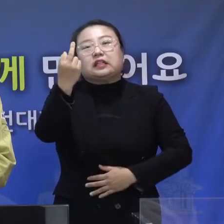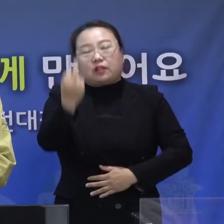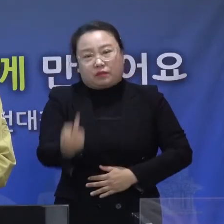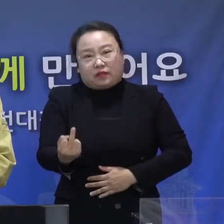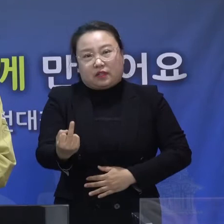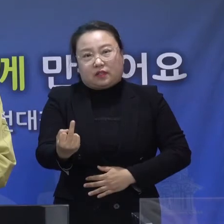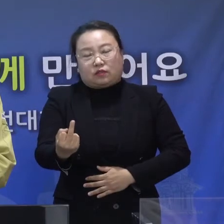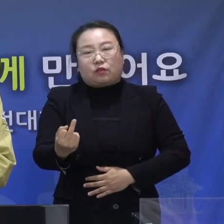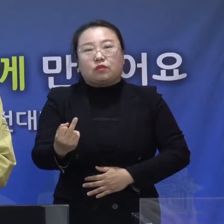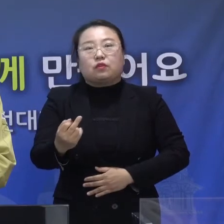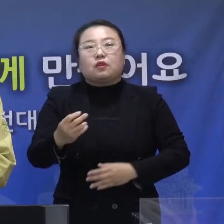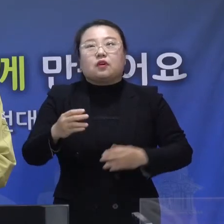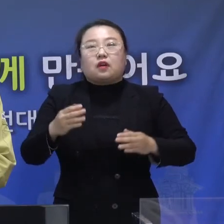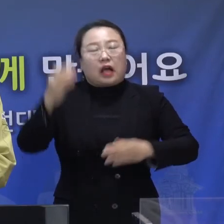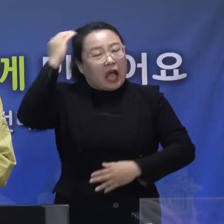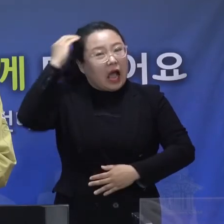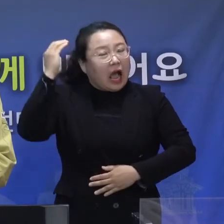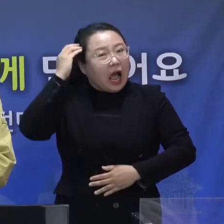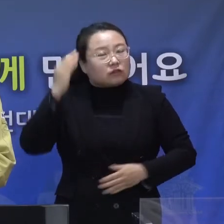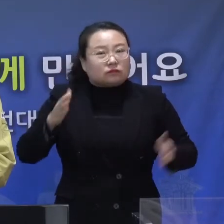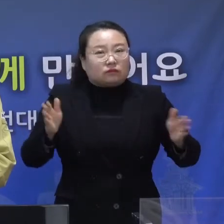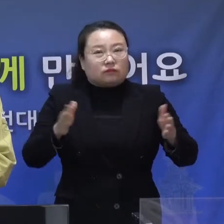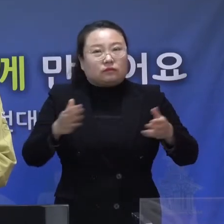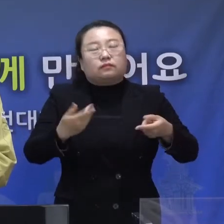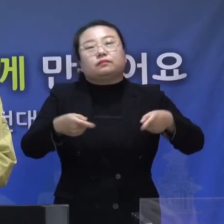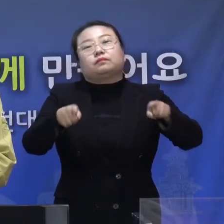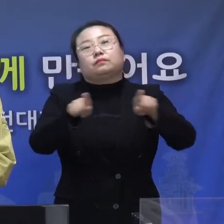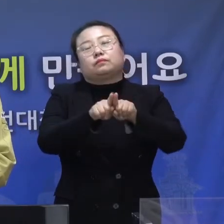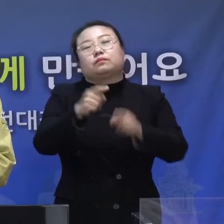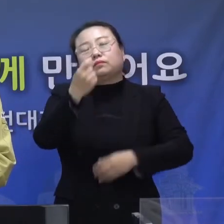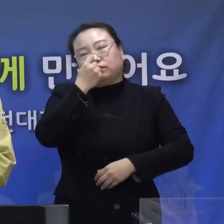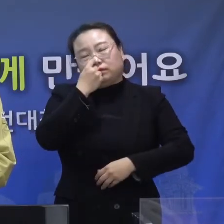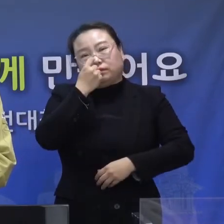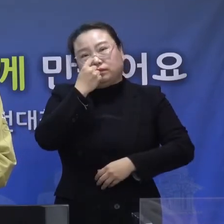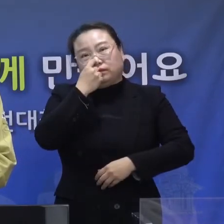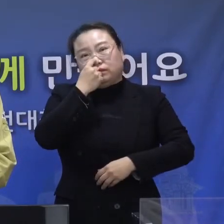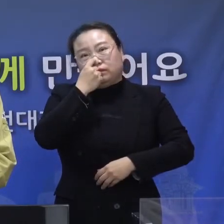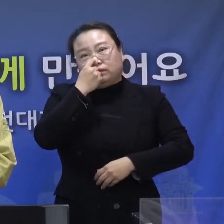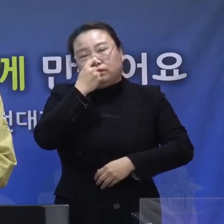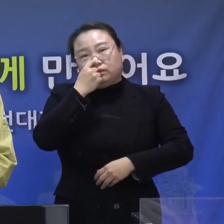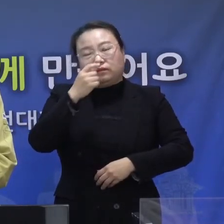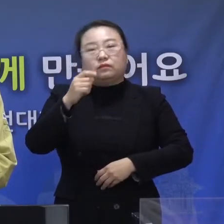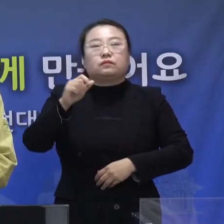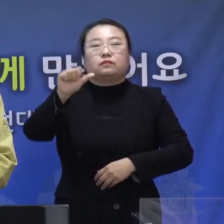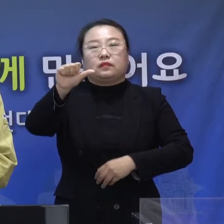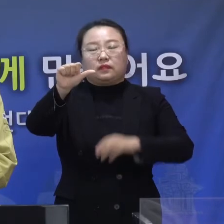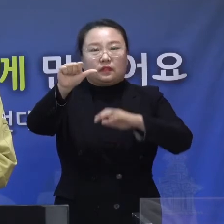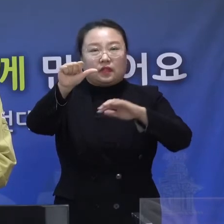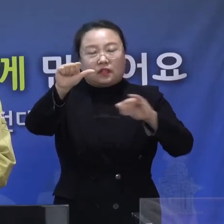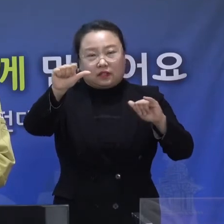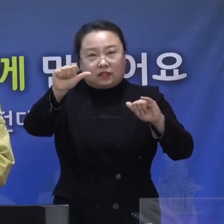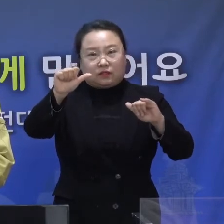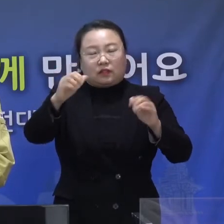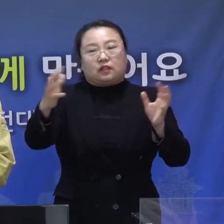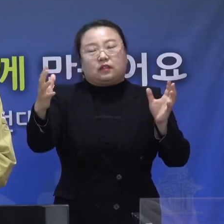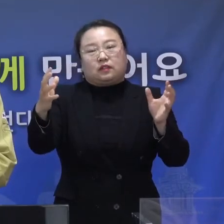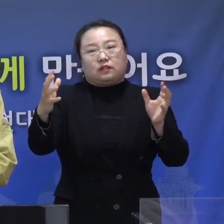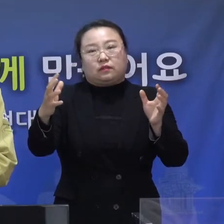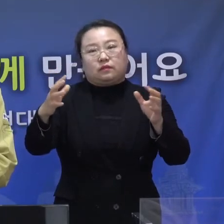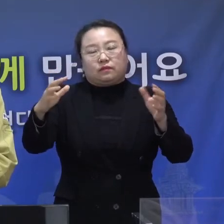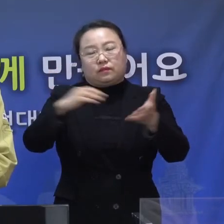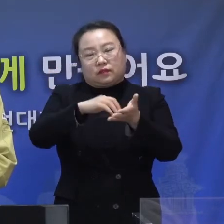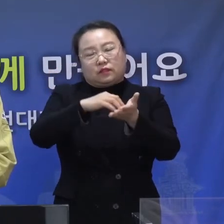여중생 그리고 친구 2명이고 모두 현재 대구 의료원에 입원하여 치료 중에 있습니다.